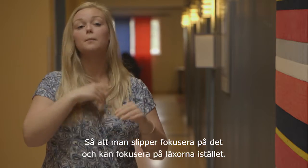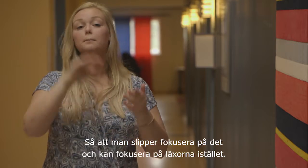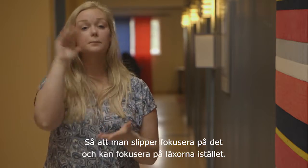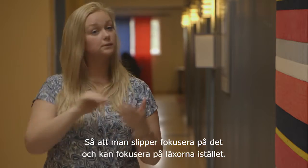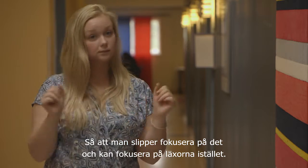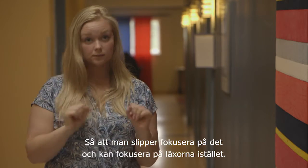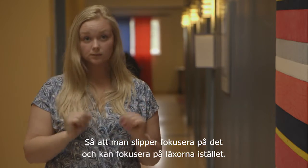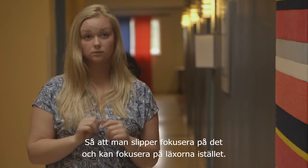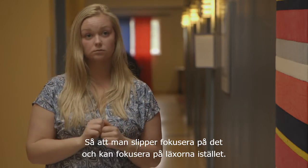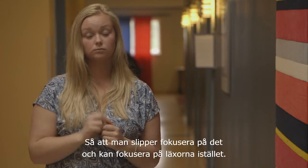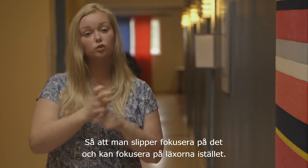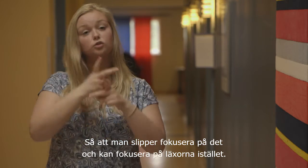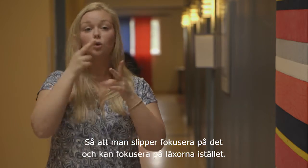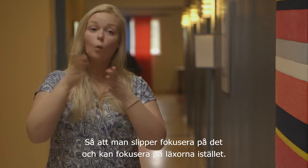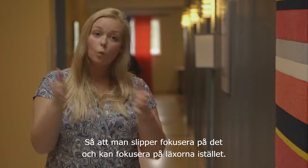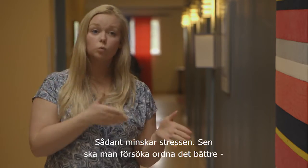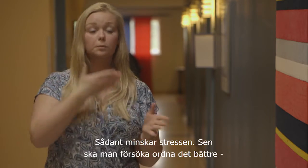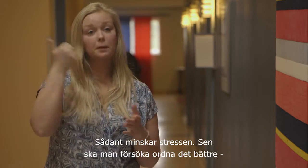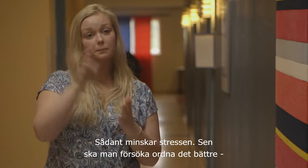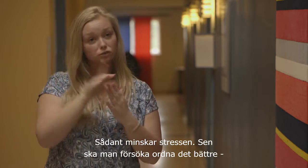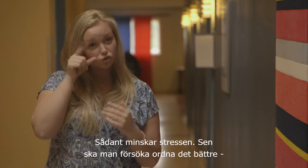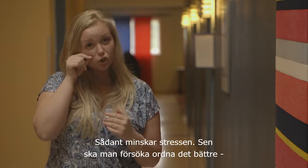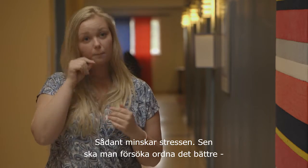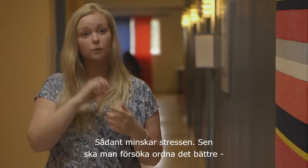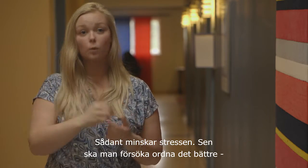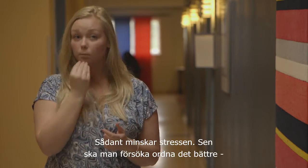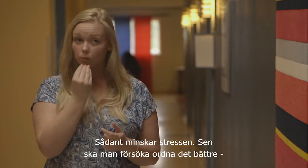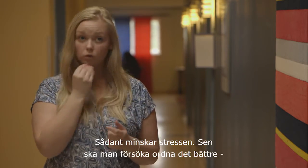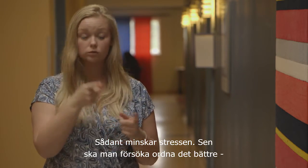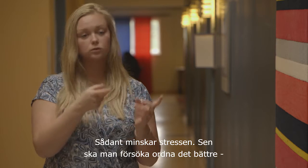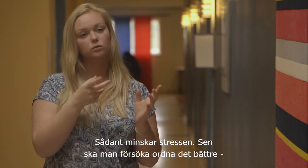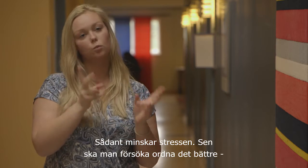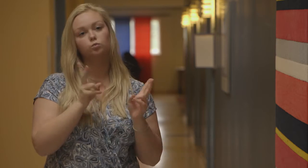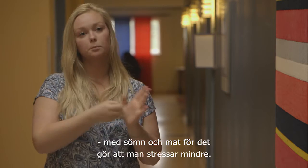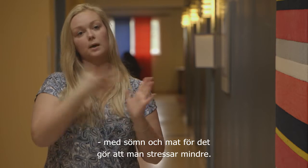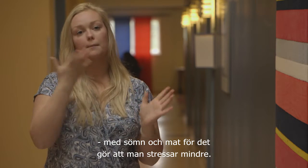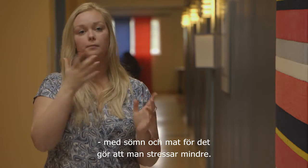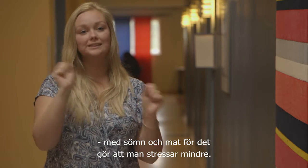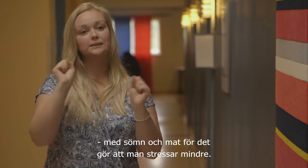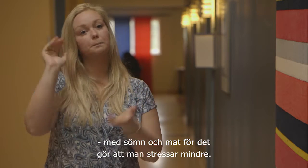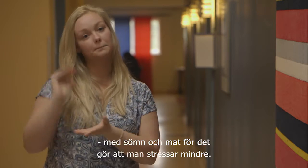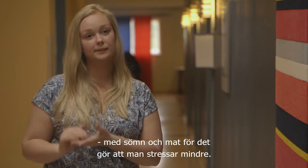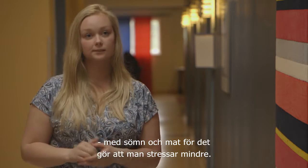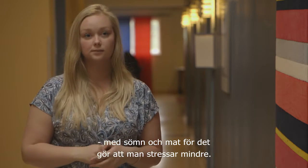läxorna istället. Sånt minskar stressen. Sen ska man försöka ordna det bättre med sömn och mat. För det gör att man stressar mindre.